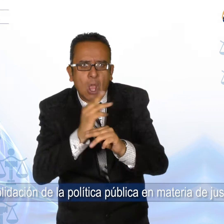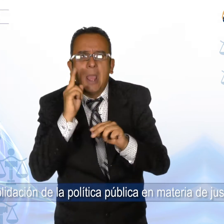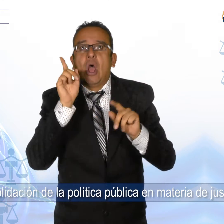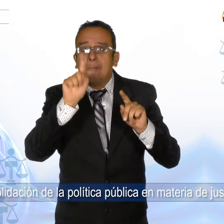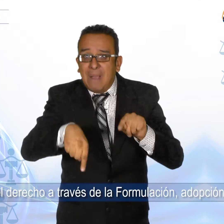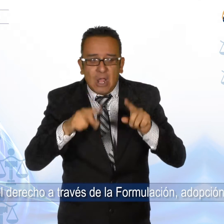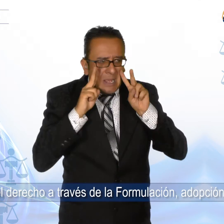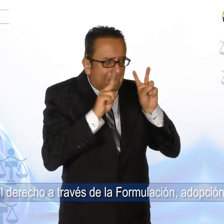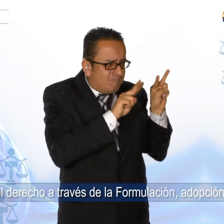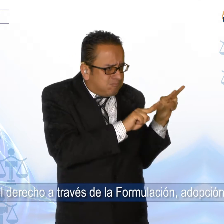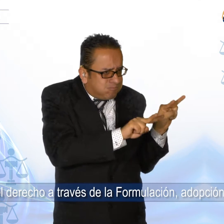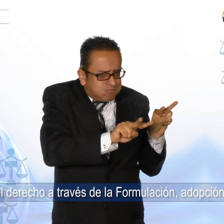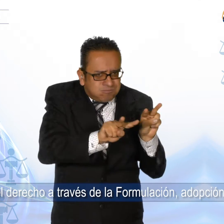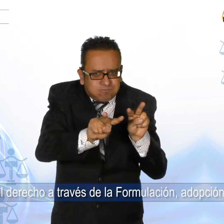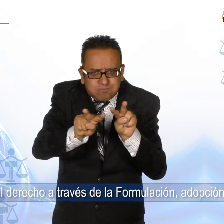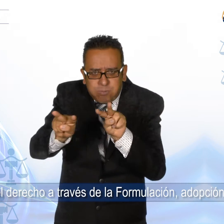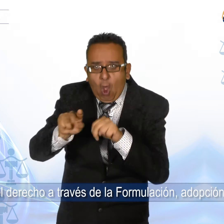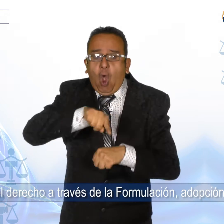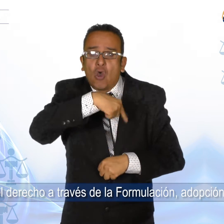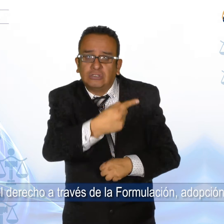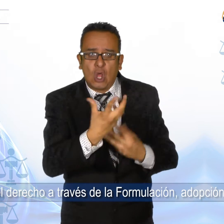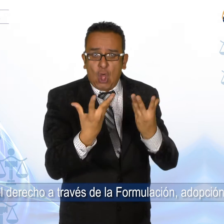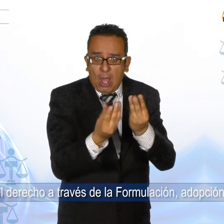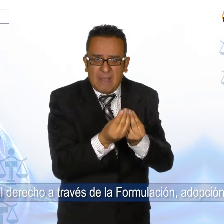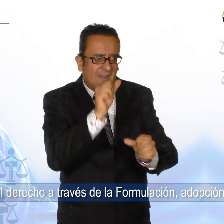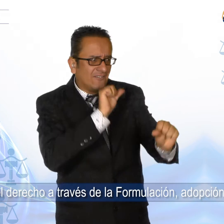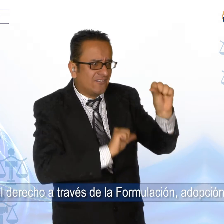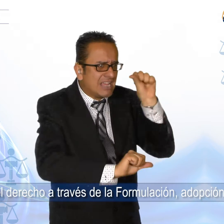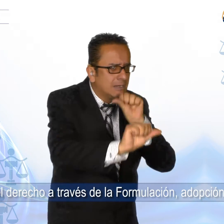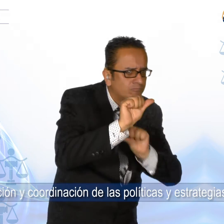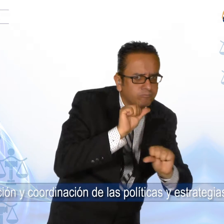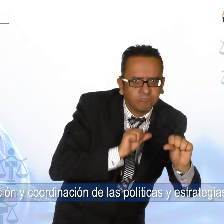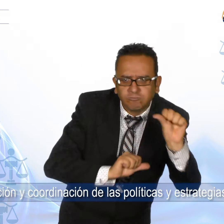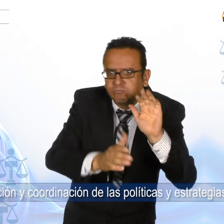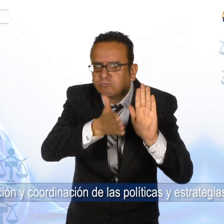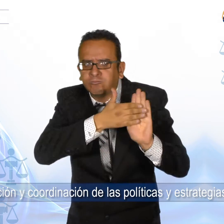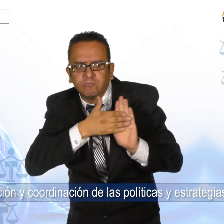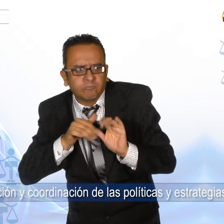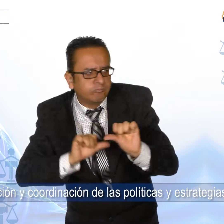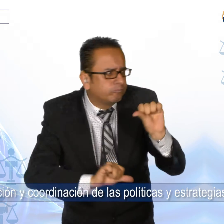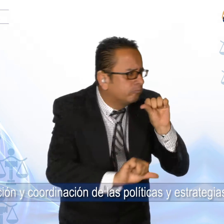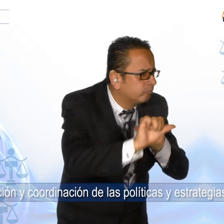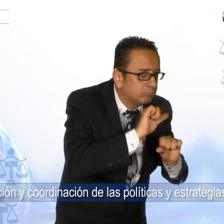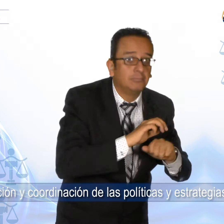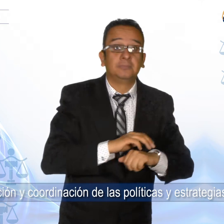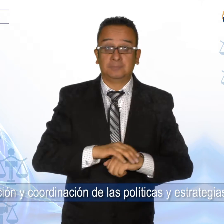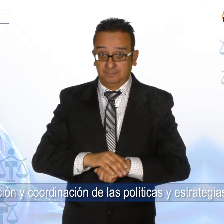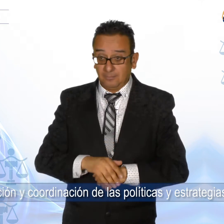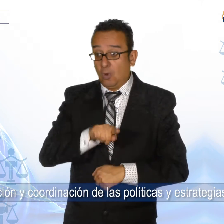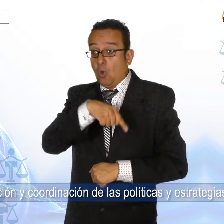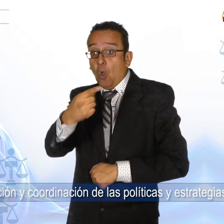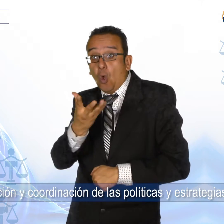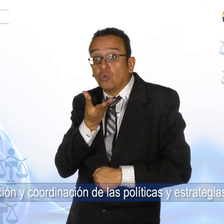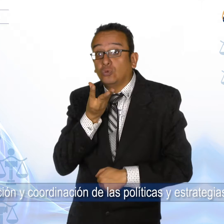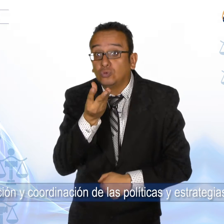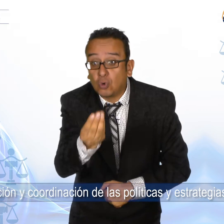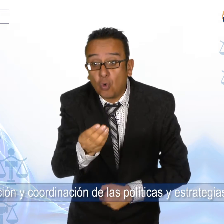justicia y del derecho, a través de la formulación, adopción, promoción y coordinación de las políticas y estrategias en